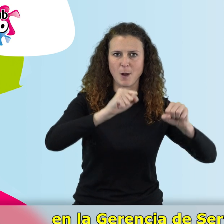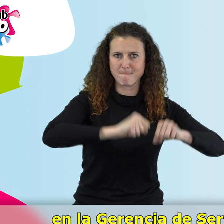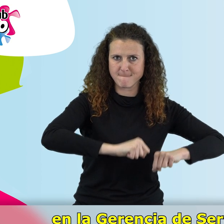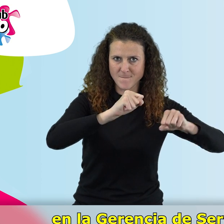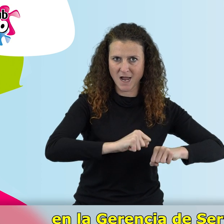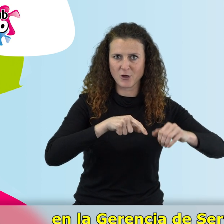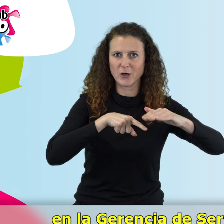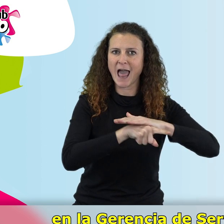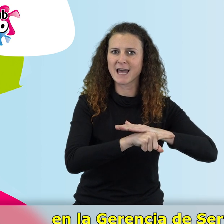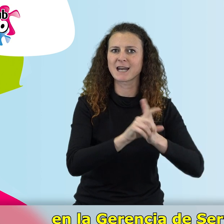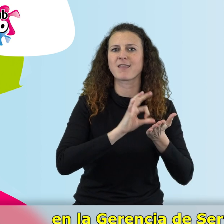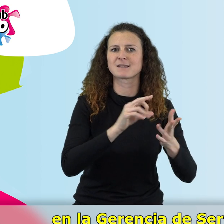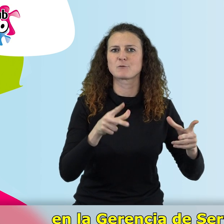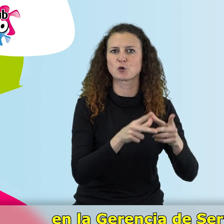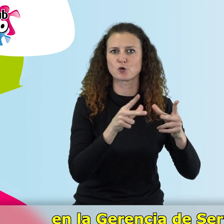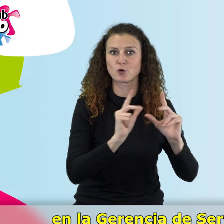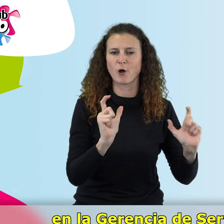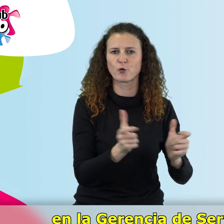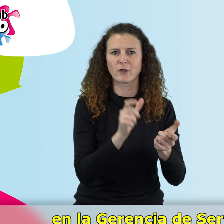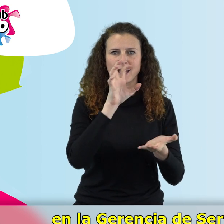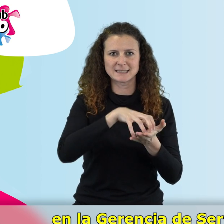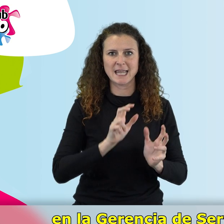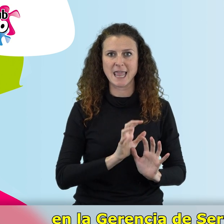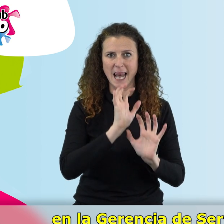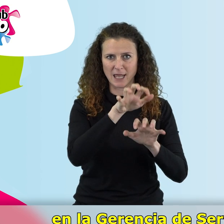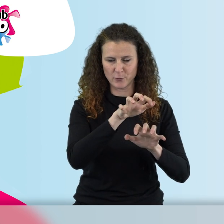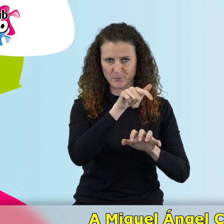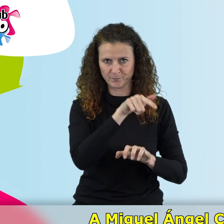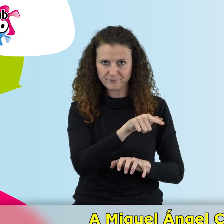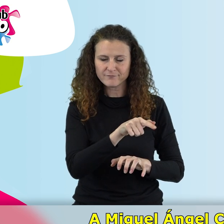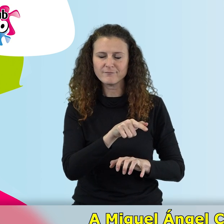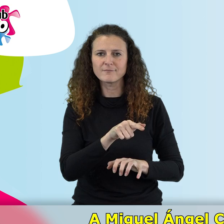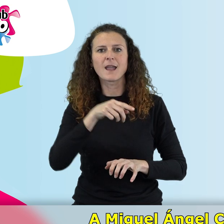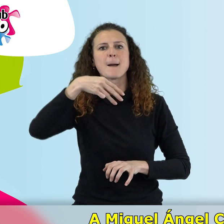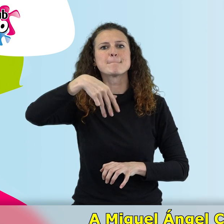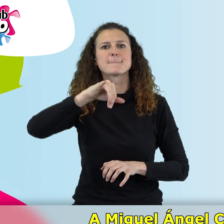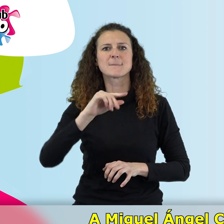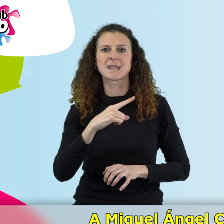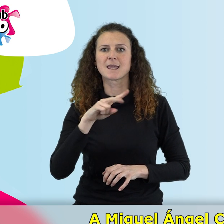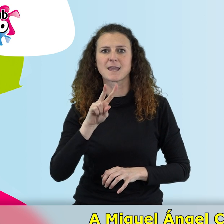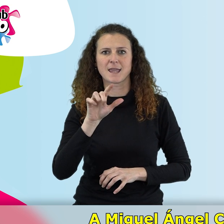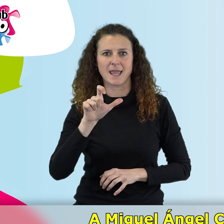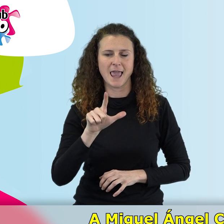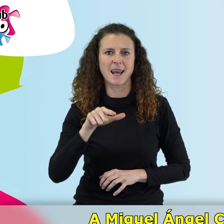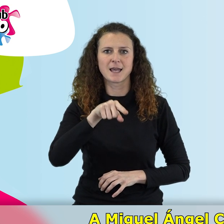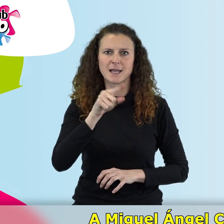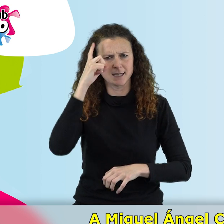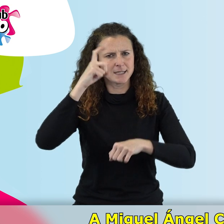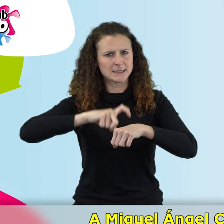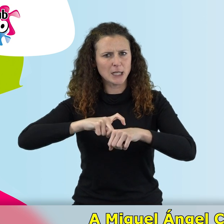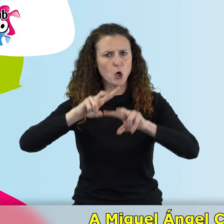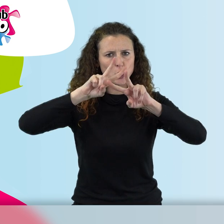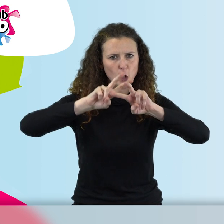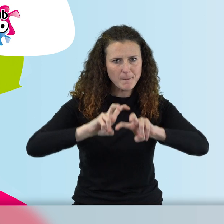en la Gerencia de Servicios Sociales de la Junta de Castilla y León. A Miguel Ángel Carbonero, psicólogo,